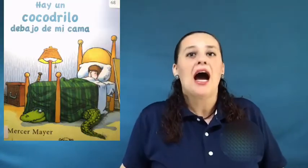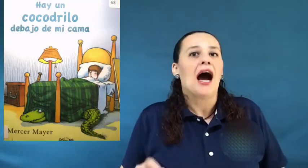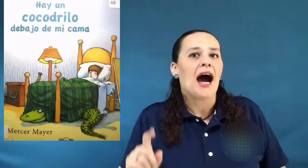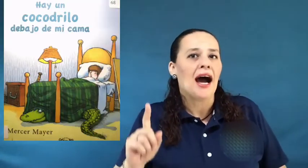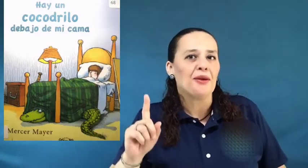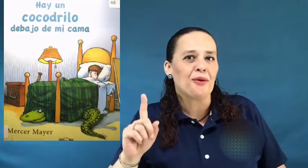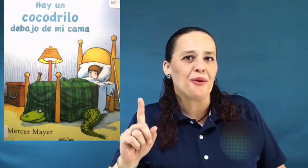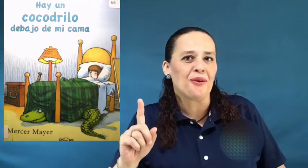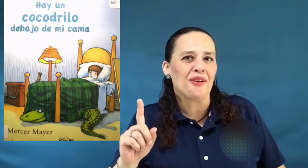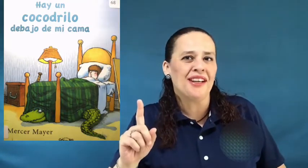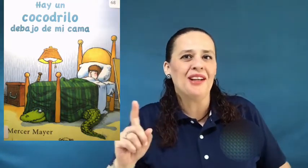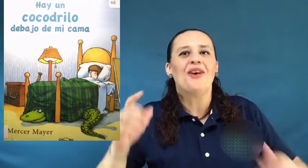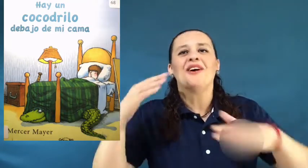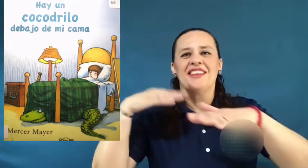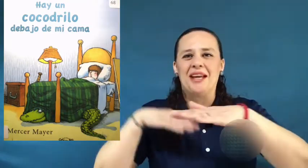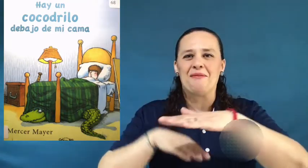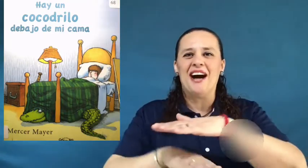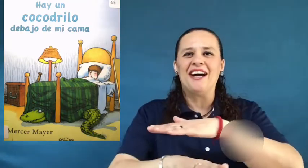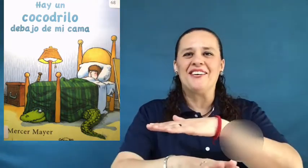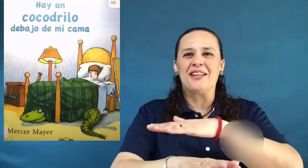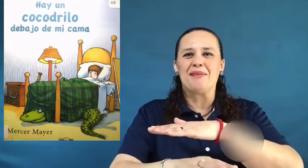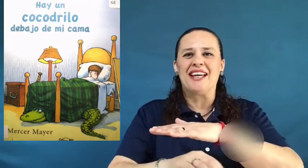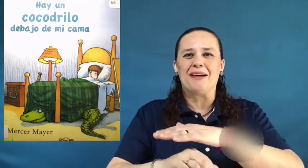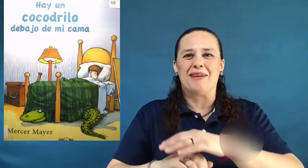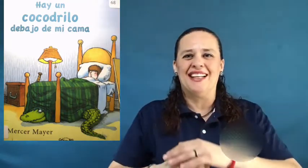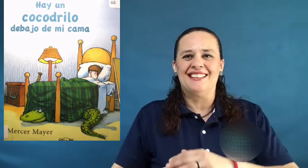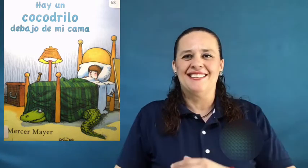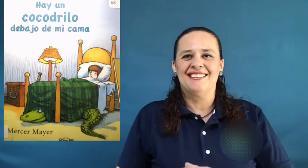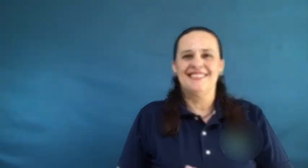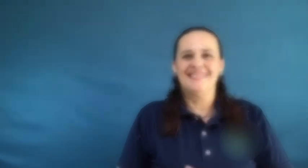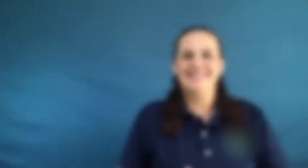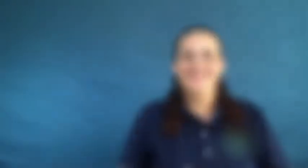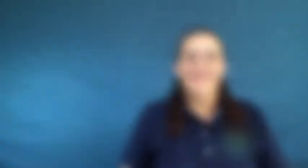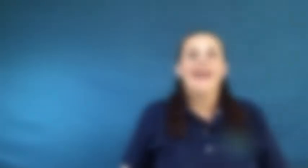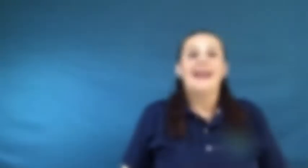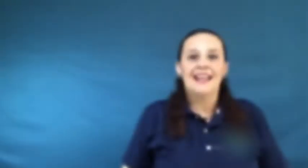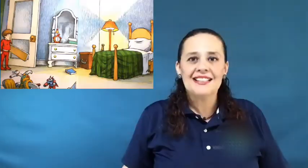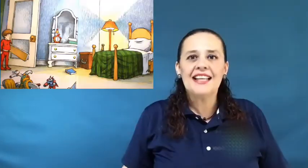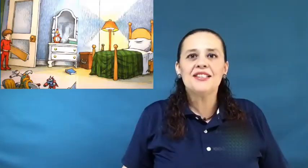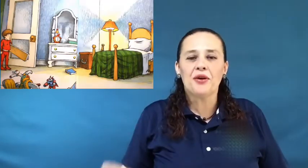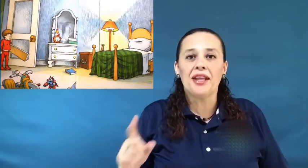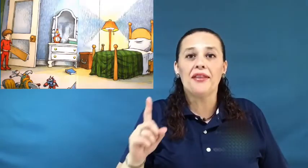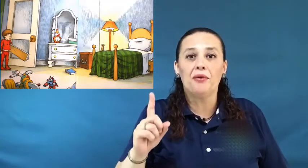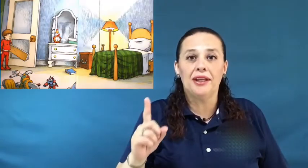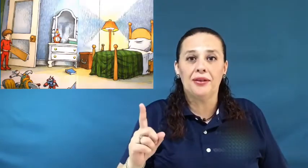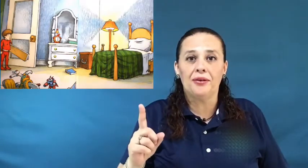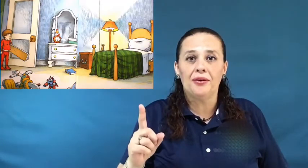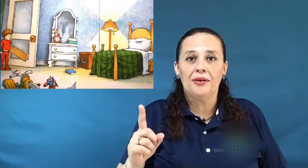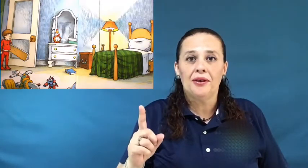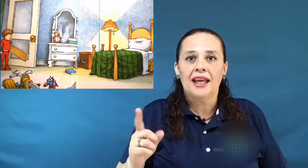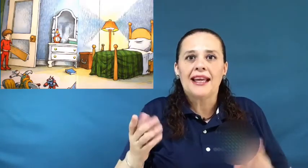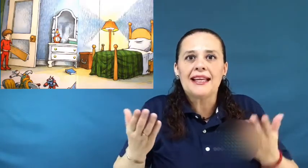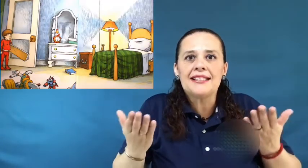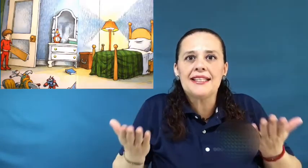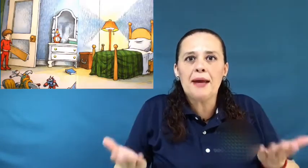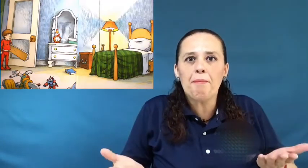Hay un cocodrilo debajo de mi cama. Es la historia de un niño que siempre,